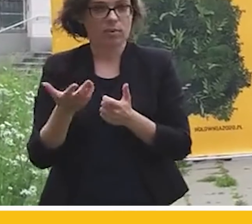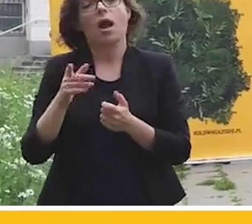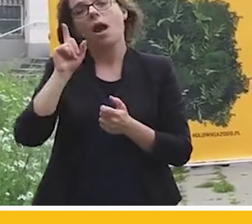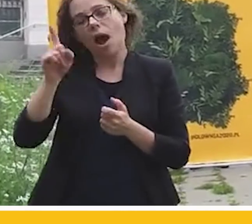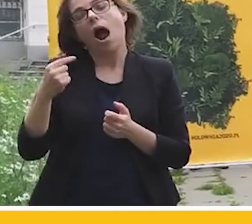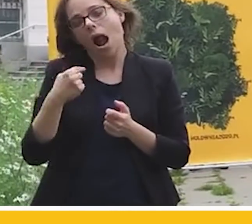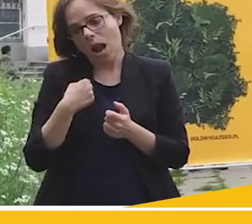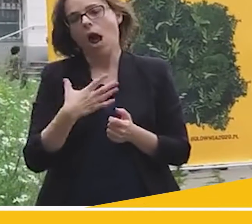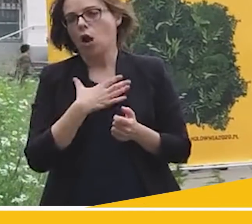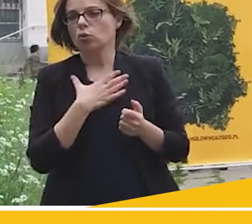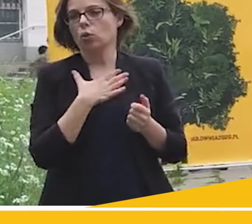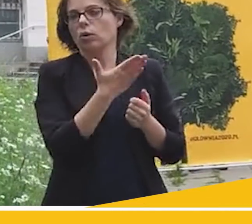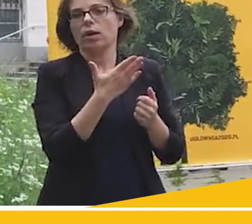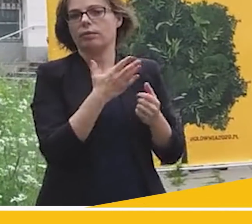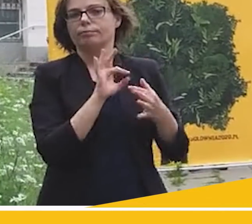Zandberga,